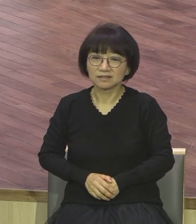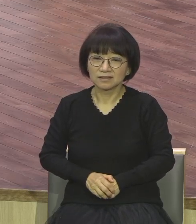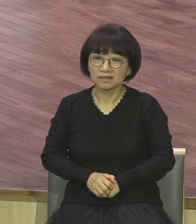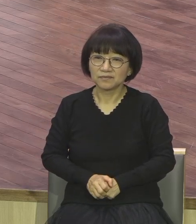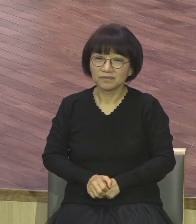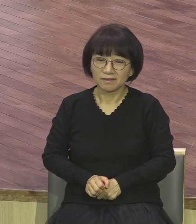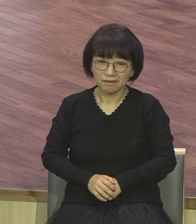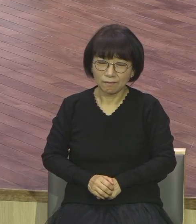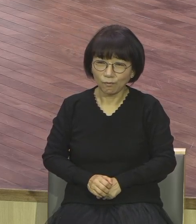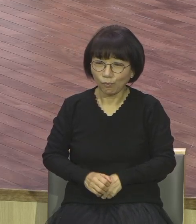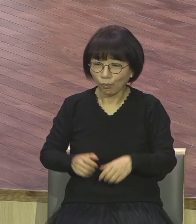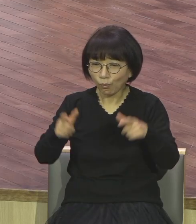외양간 꽂히면 안 돼요